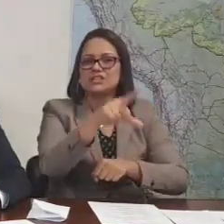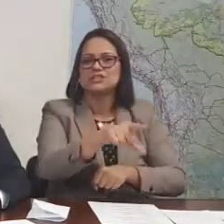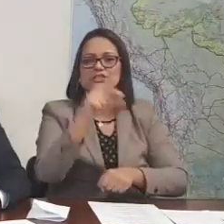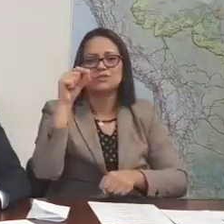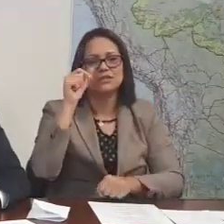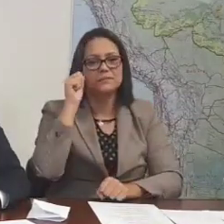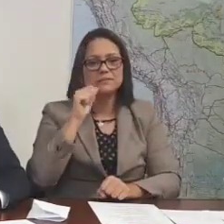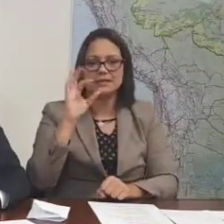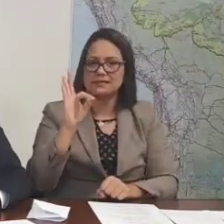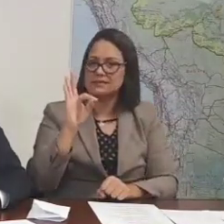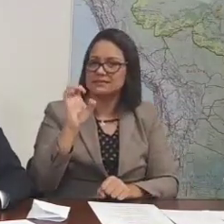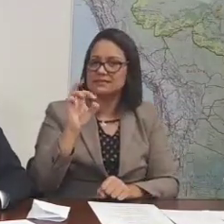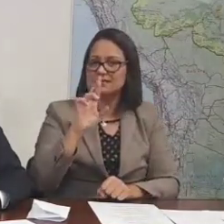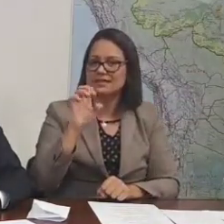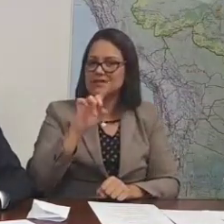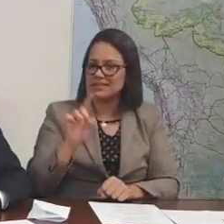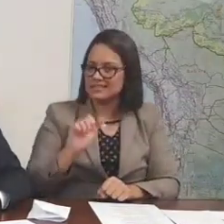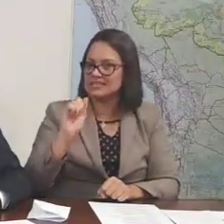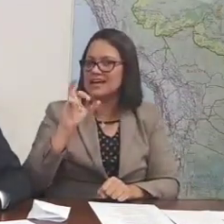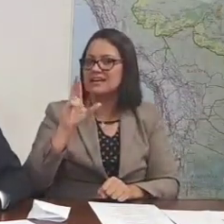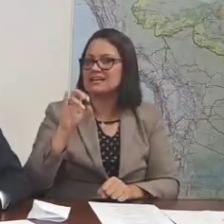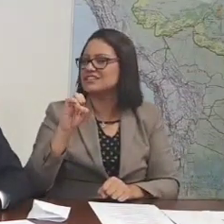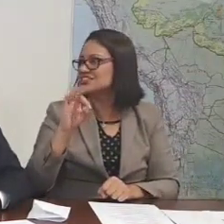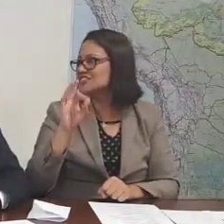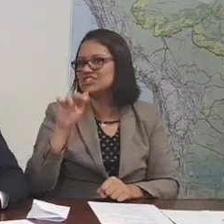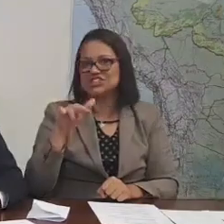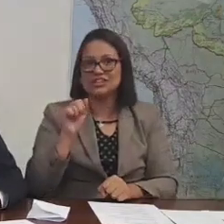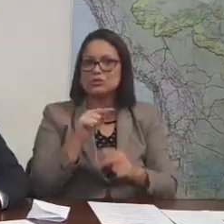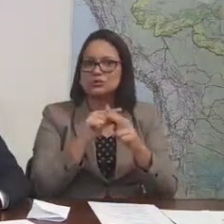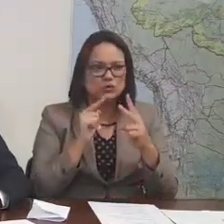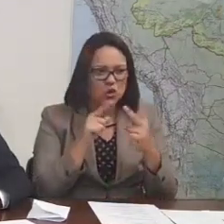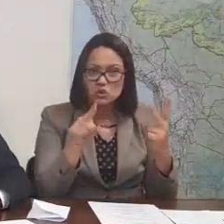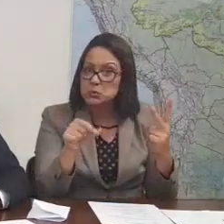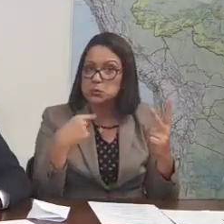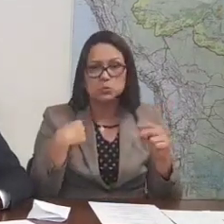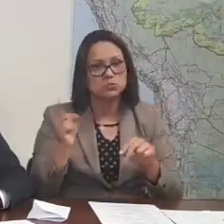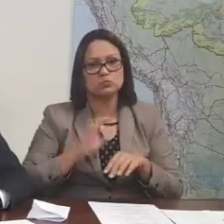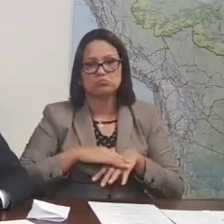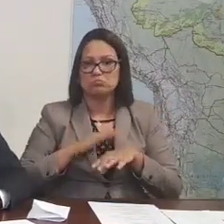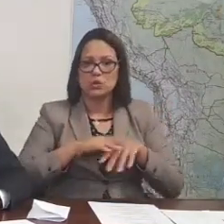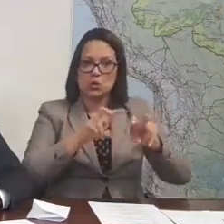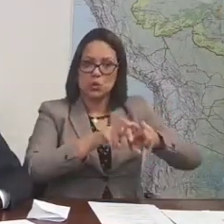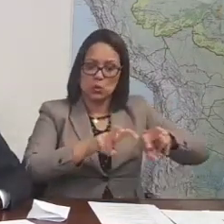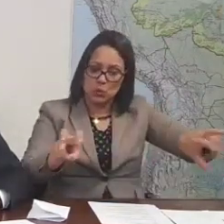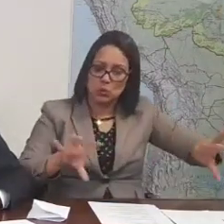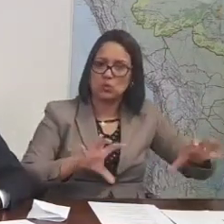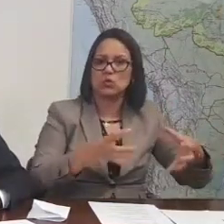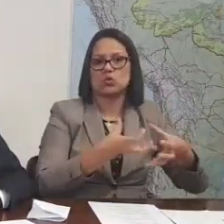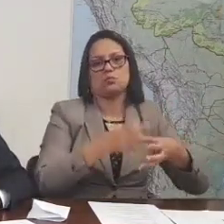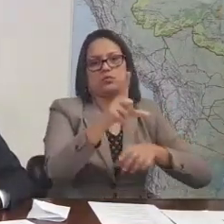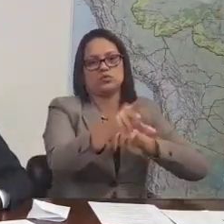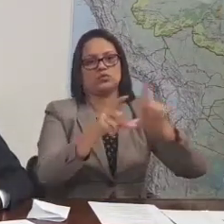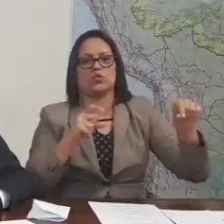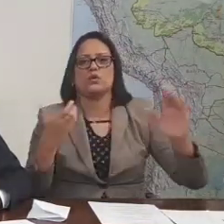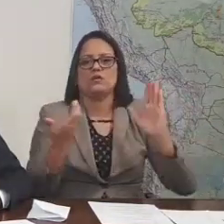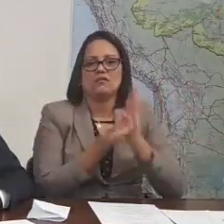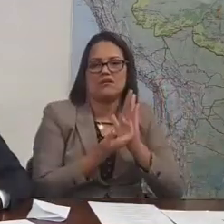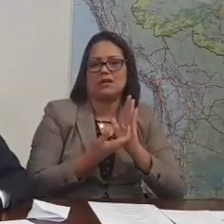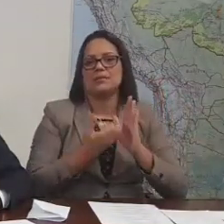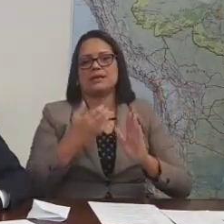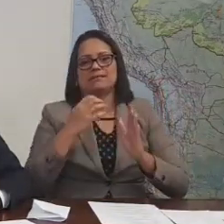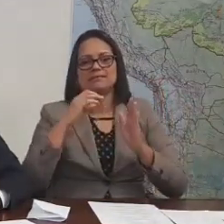Cristina e o Mandetta de Mato Grosso do Sul. Não foi isso, não. Quem hoje escolheu foram as bancadas temáticas da Câmara e no Senado.